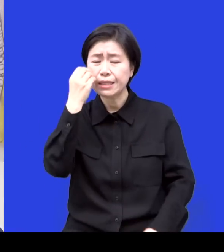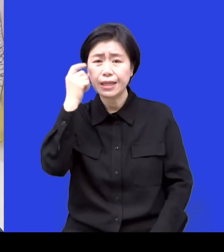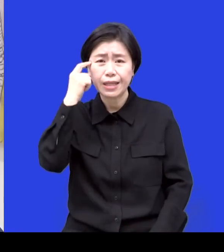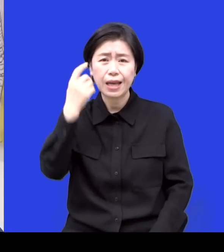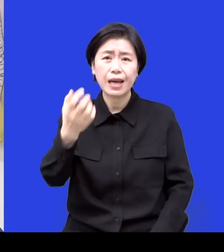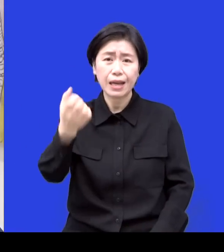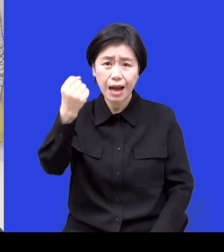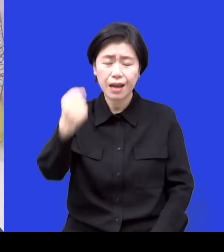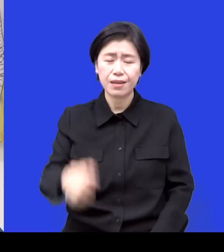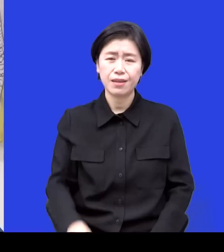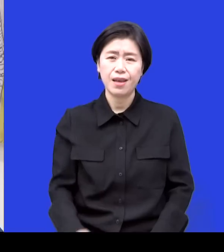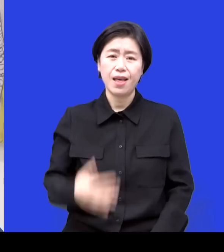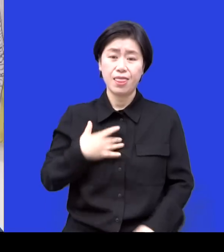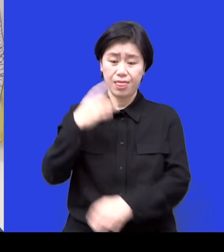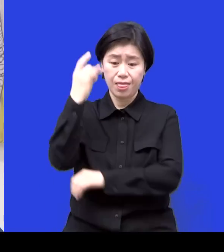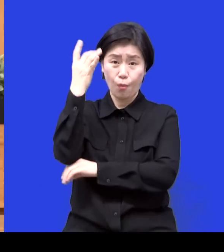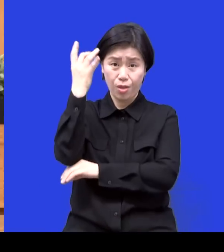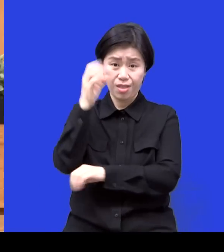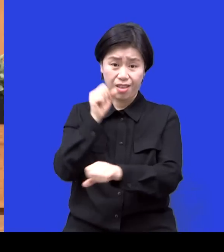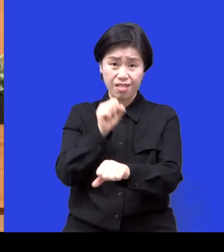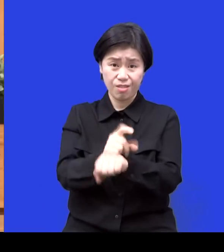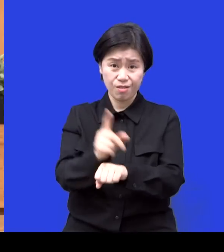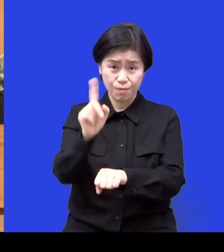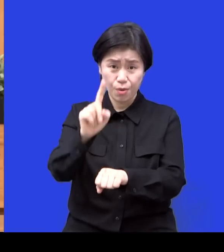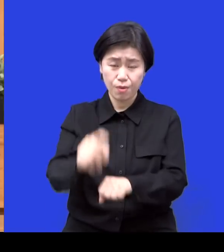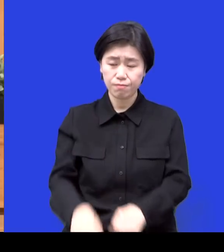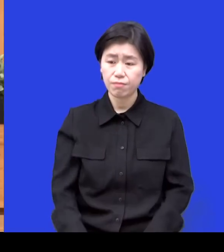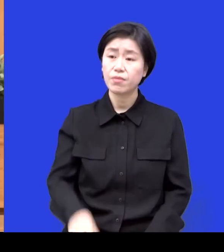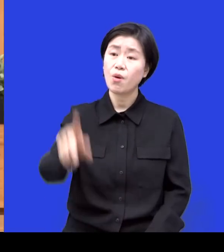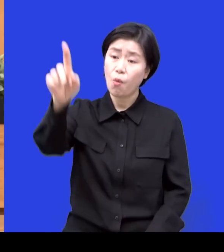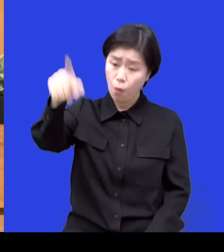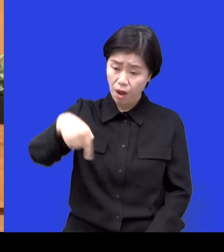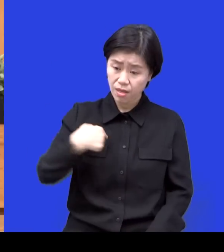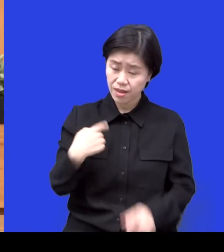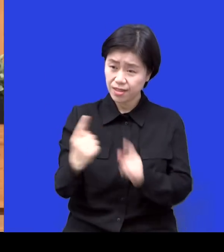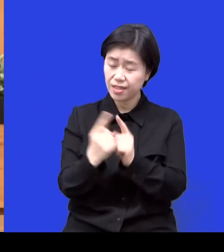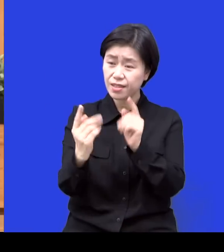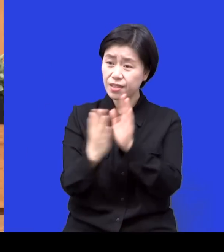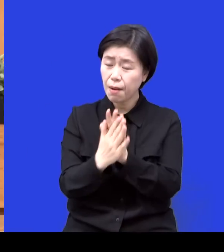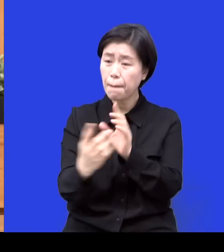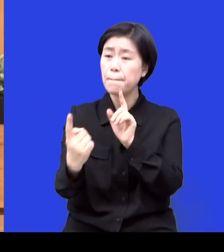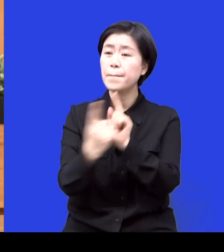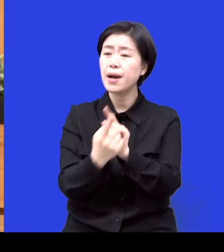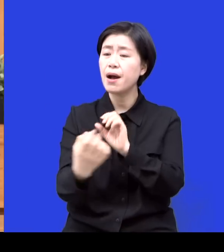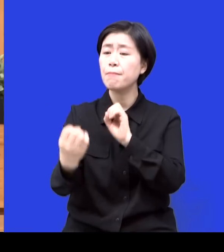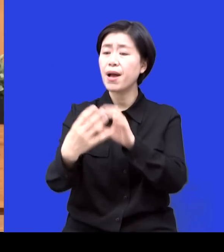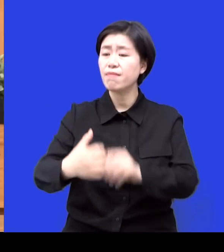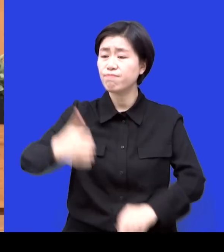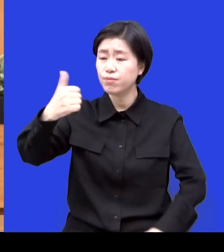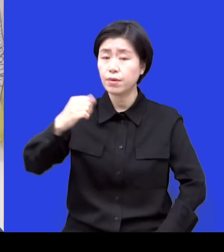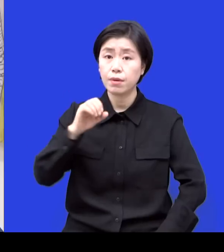만나서 얘기합시다 이게 돼야 되는데 집주인들 못 이겨요. 그 분들 고집세신 분들 못 이겨요. 근데 이제